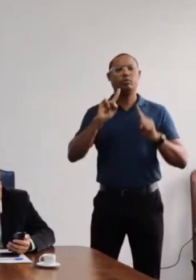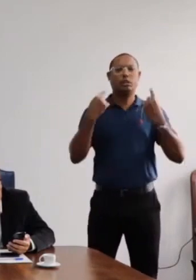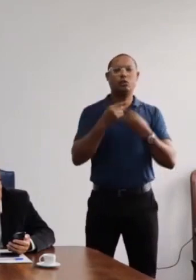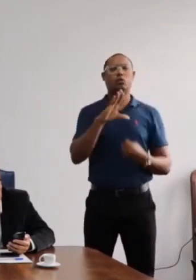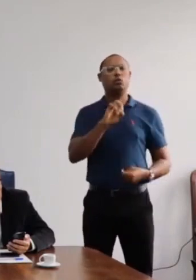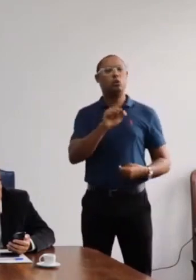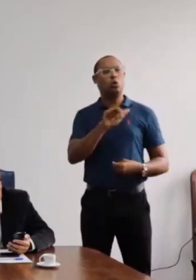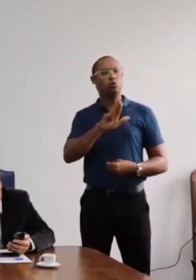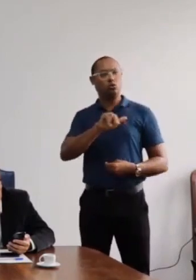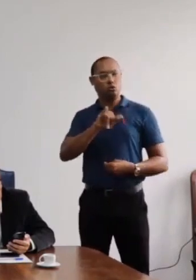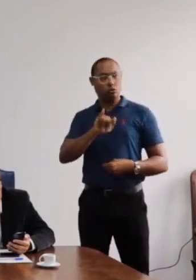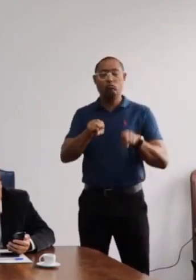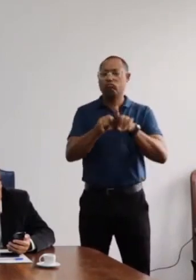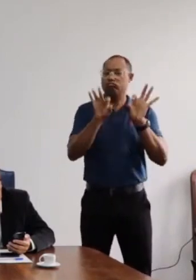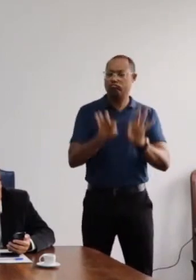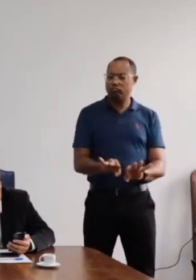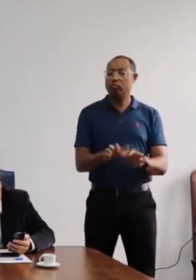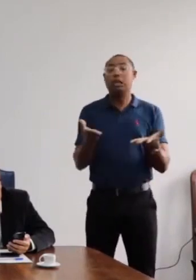Consune.